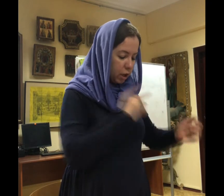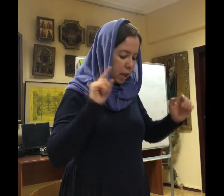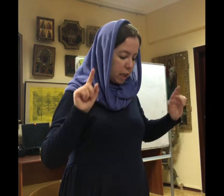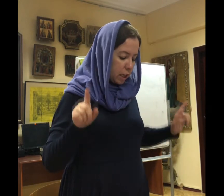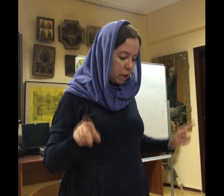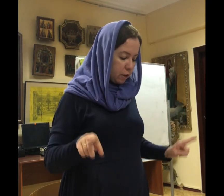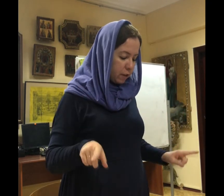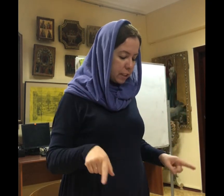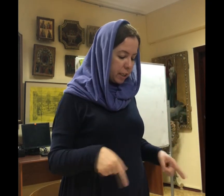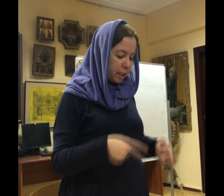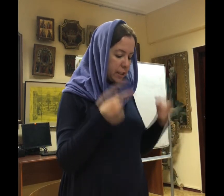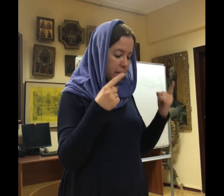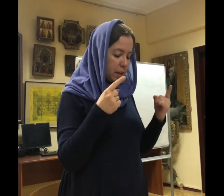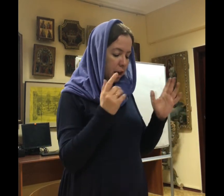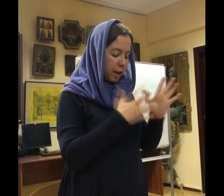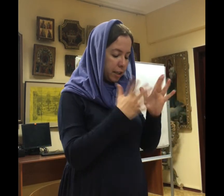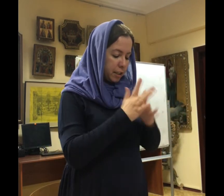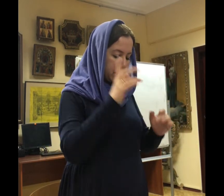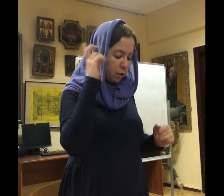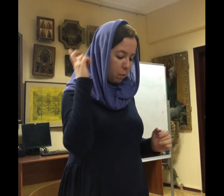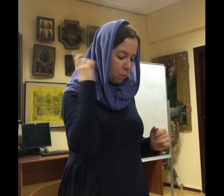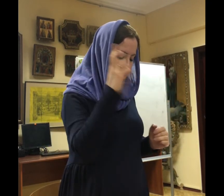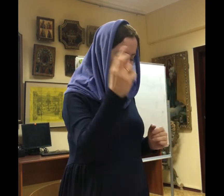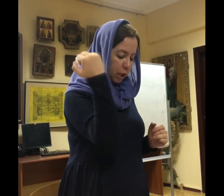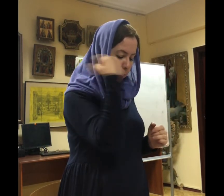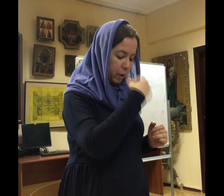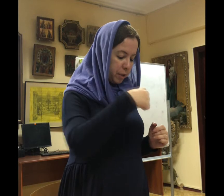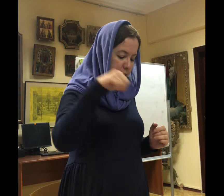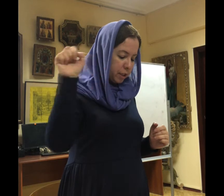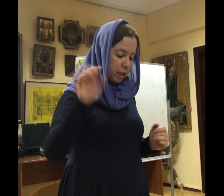и воскрес в Христе Божии, победитель.